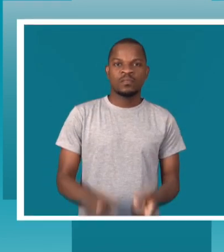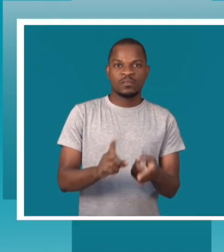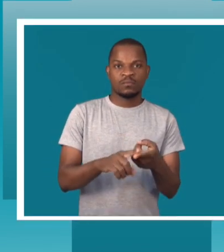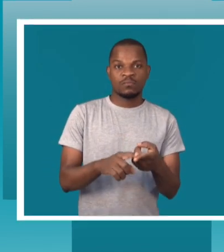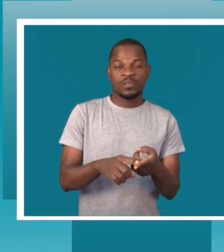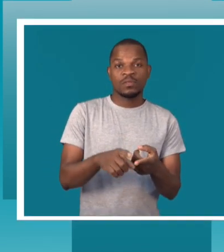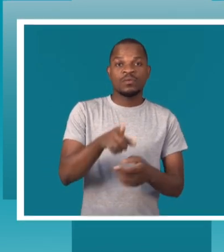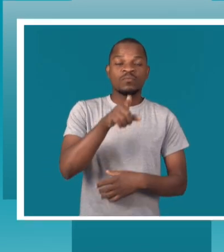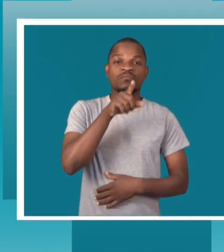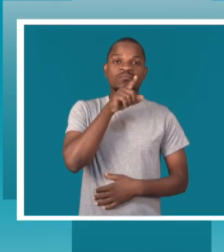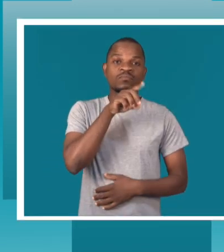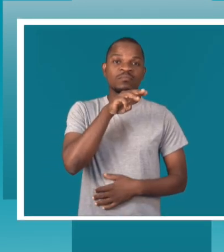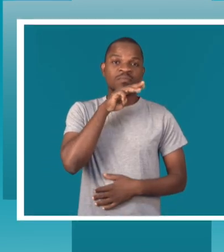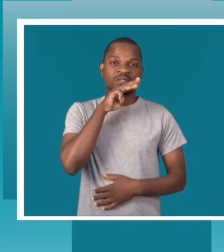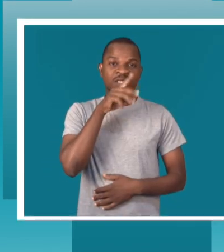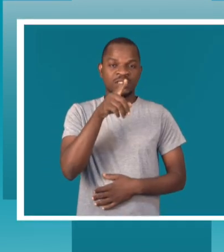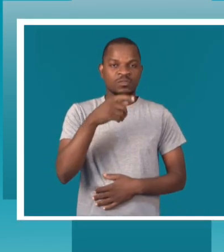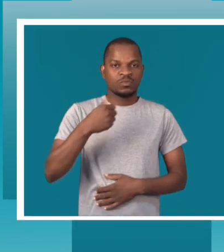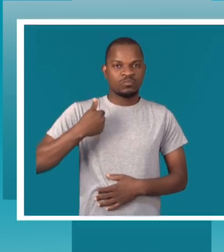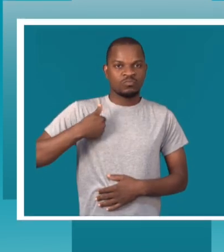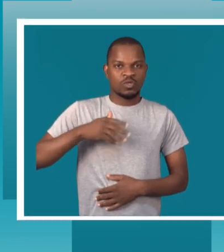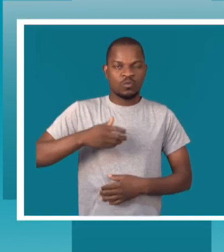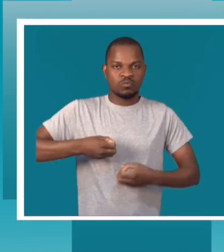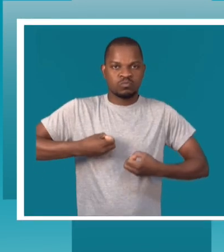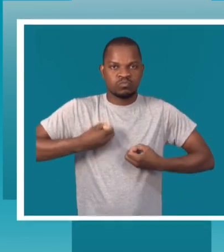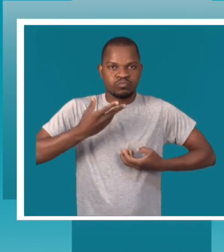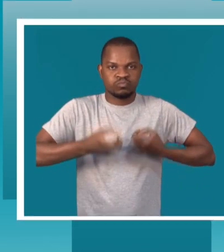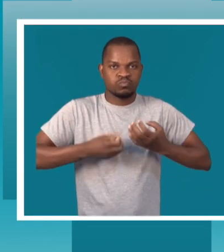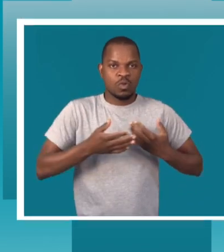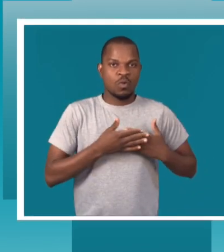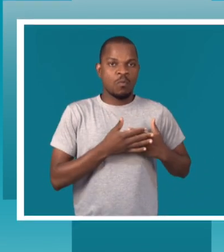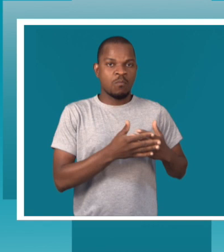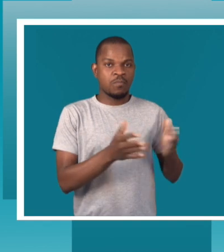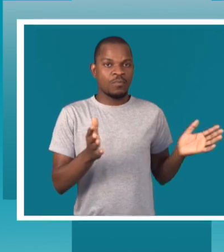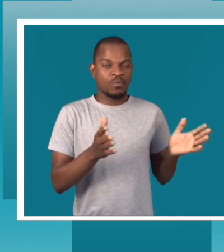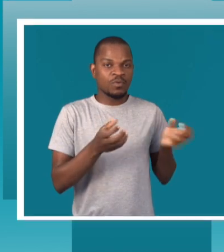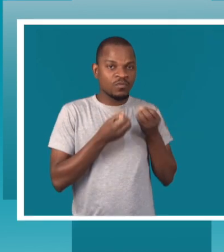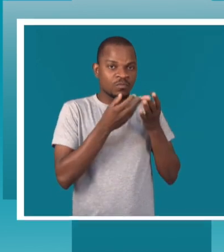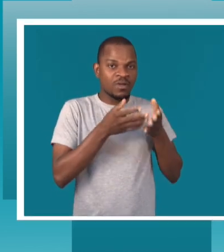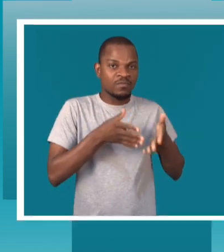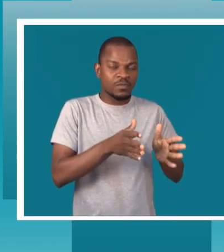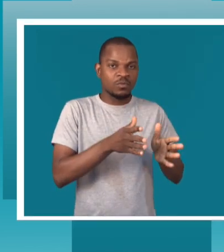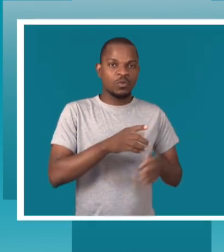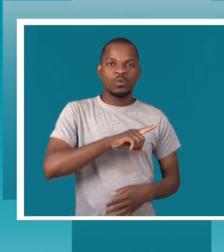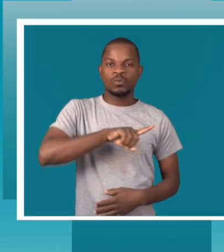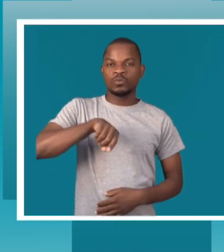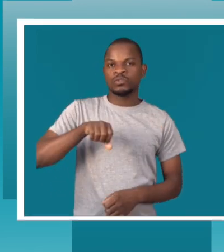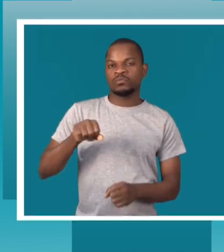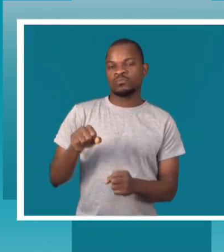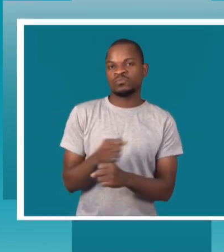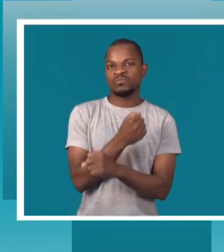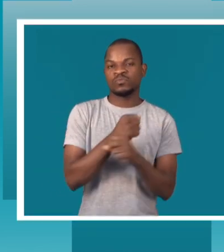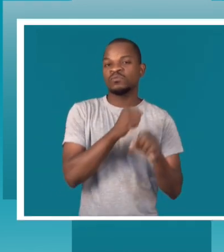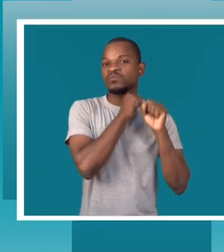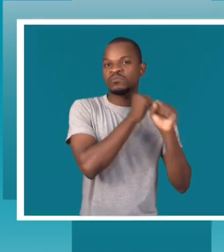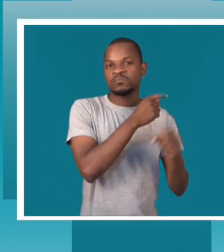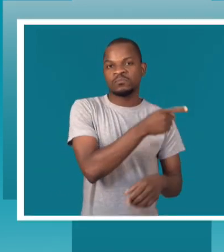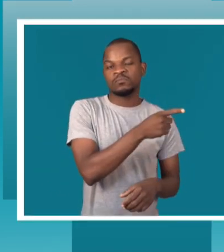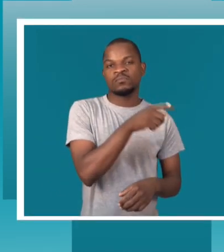um pai não quer revelar o ser o estado da sua criança, nós não podemos obrigar.